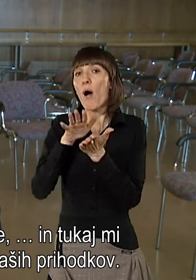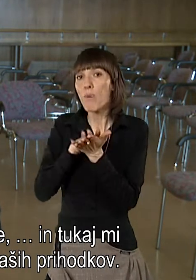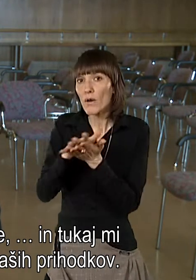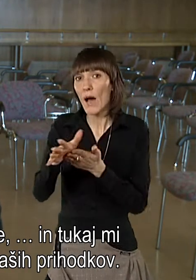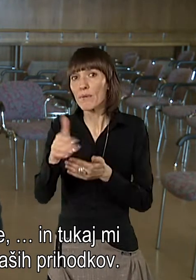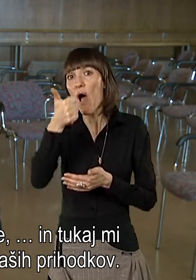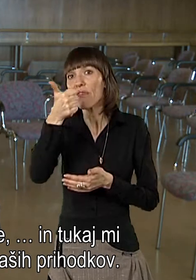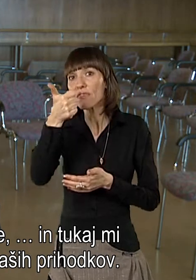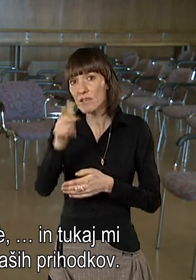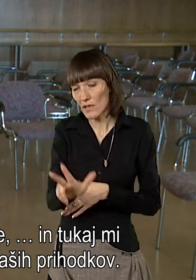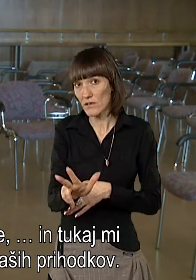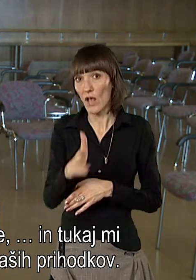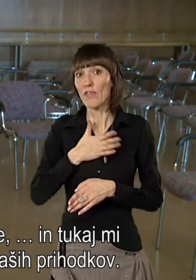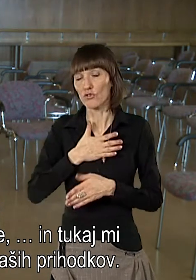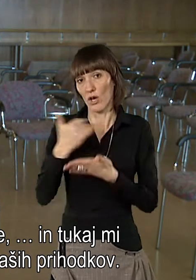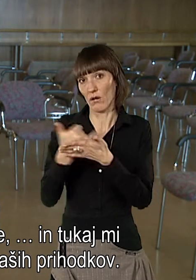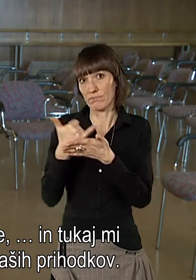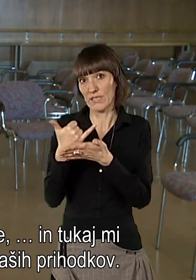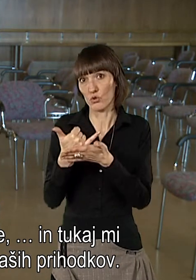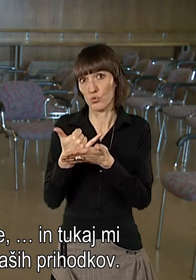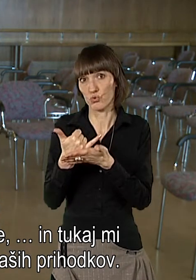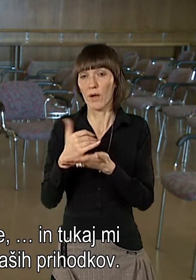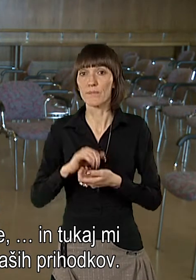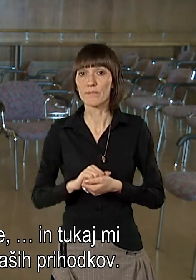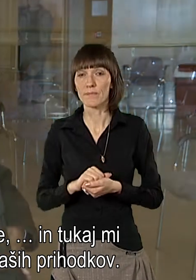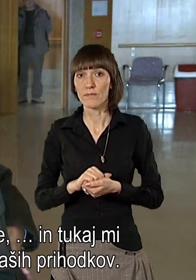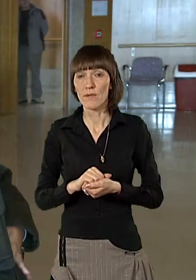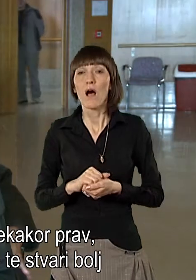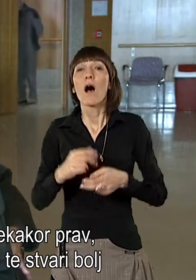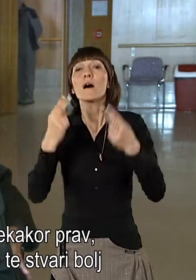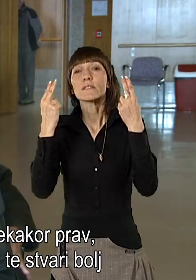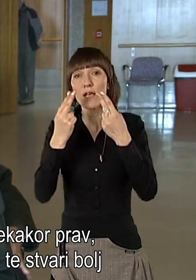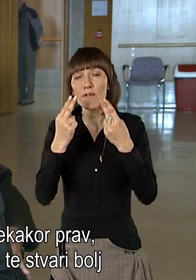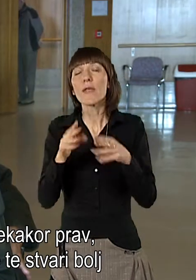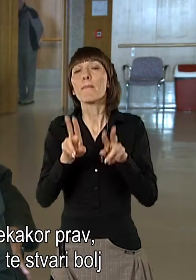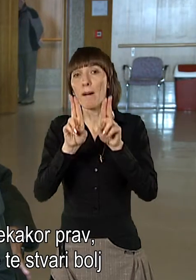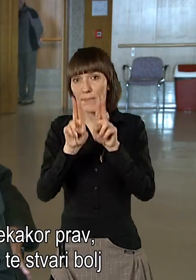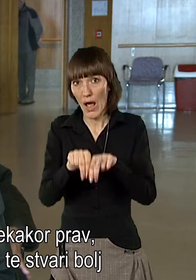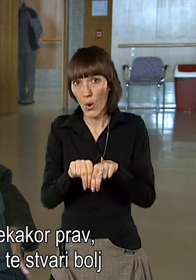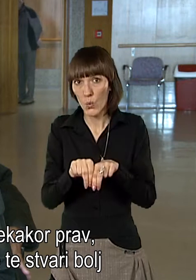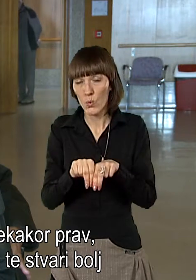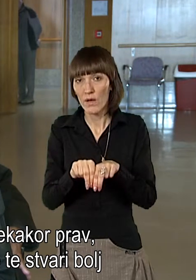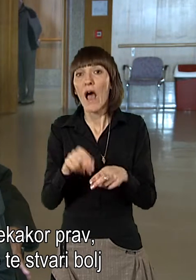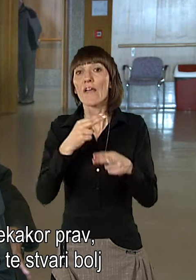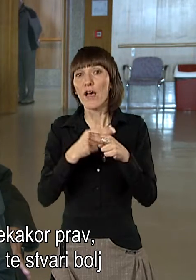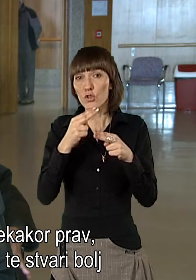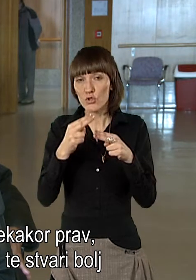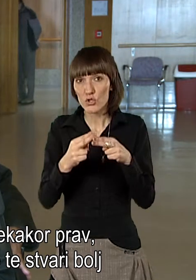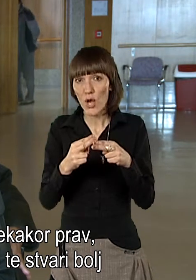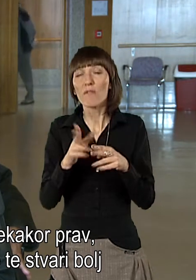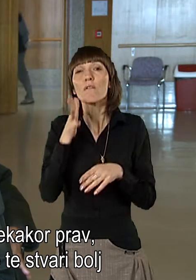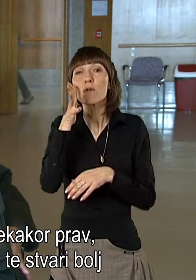potrošimo eno tretjino naših prihodkov. Seveda je pa vsekakor prv, da